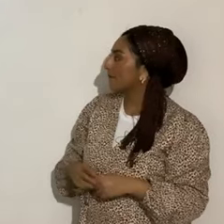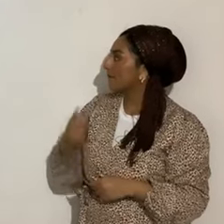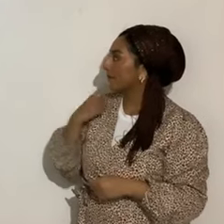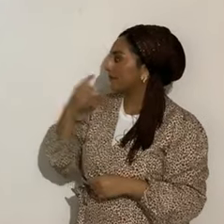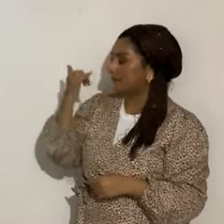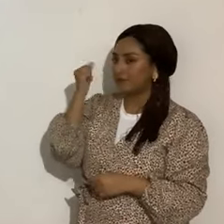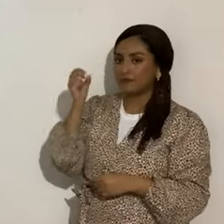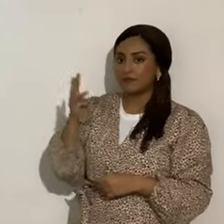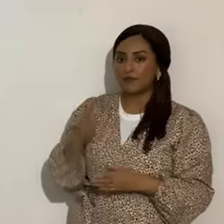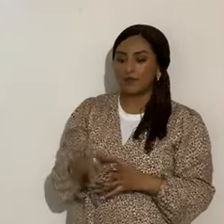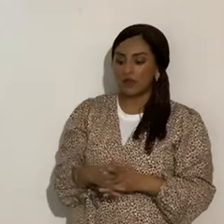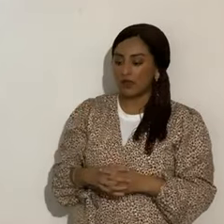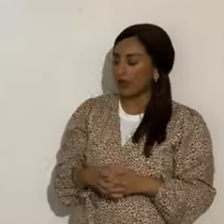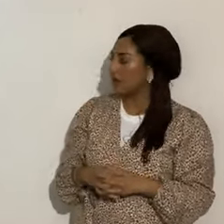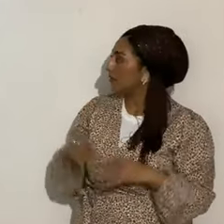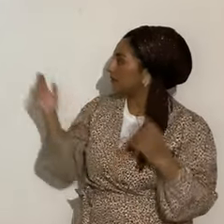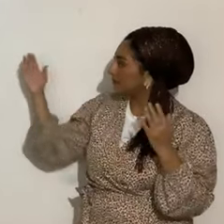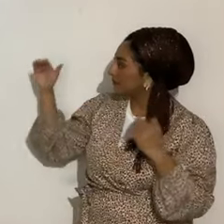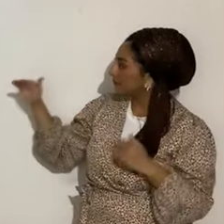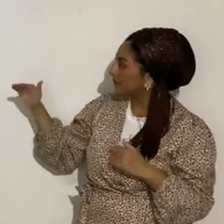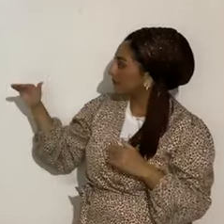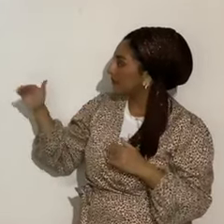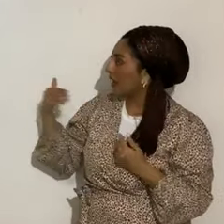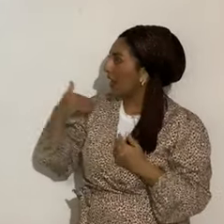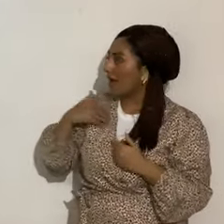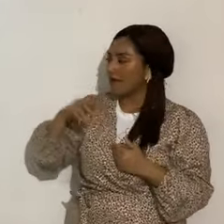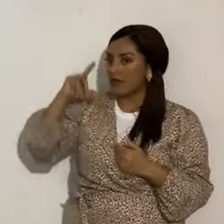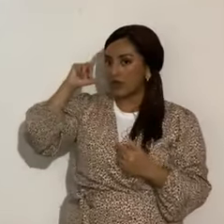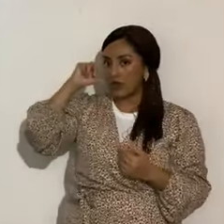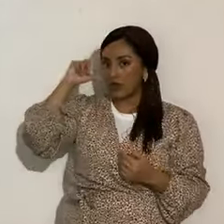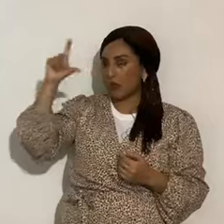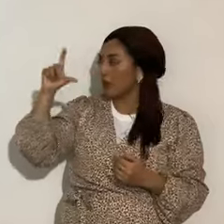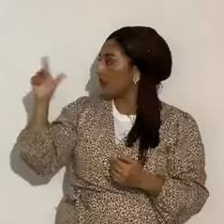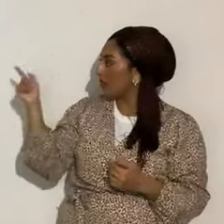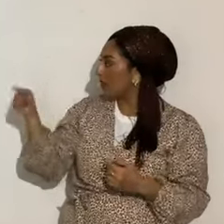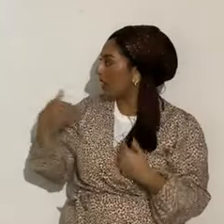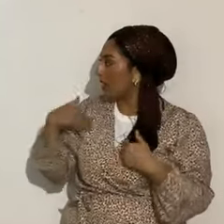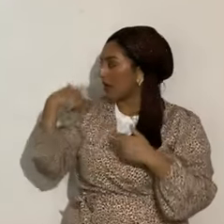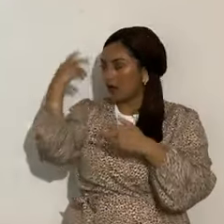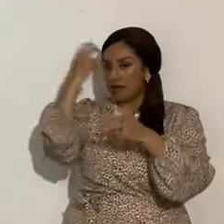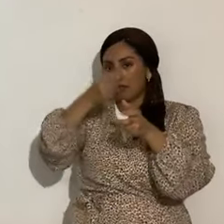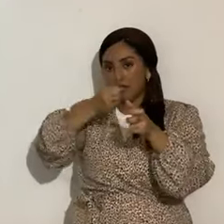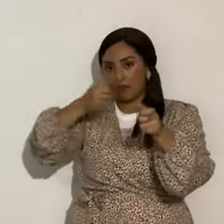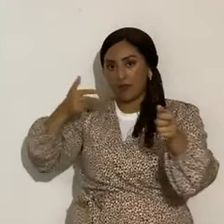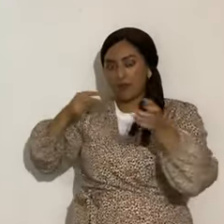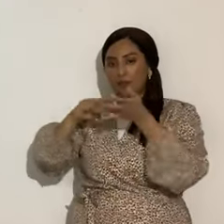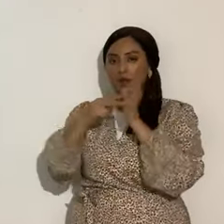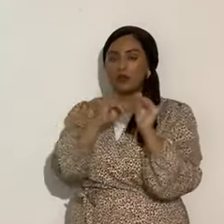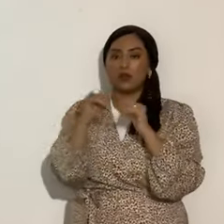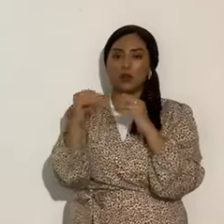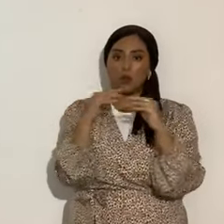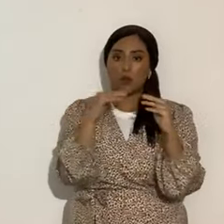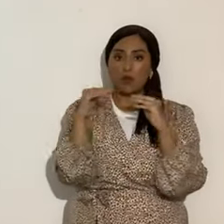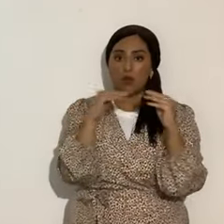en Marcos 16, ahí está la luna, el arquero, que significa guerra, ¿sí?